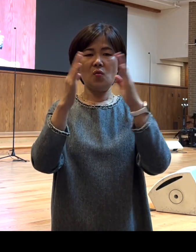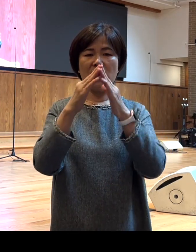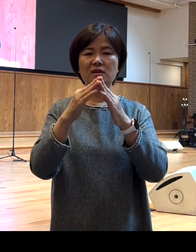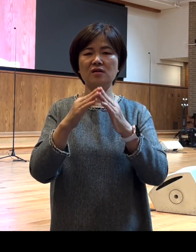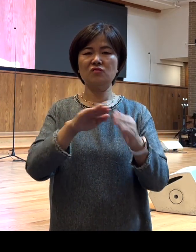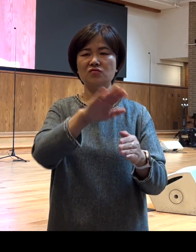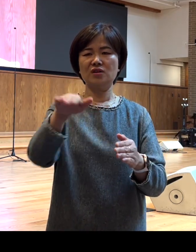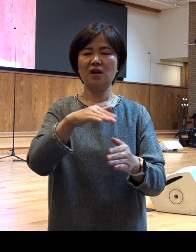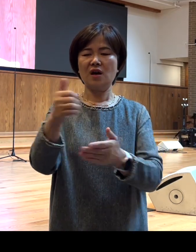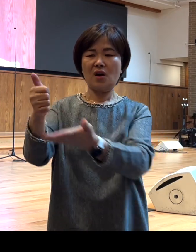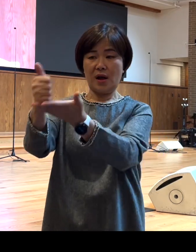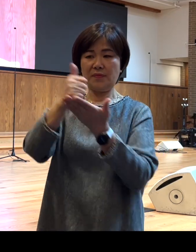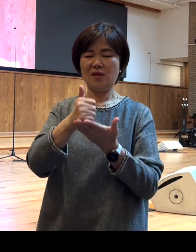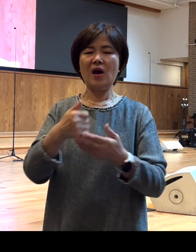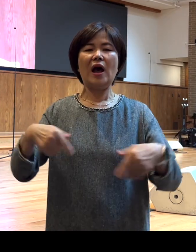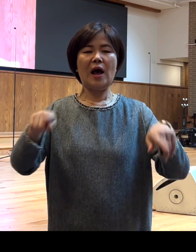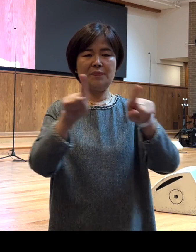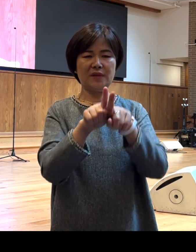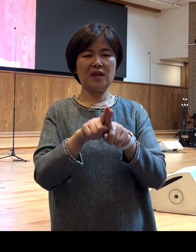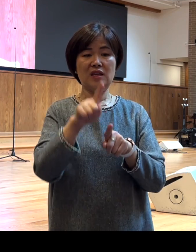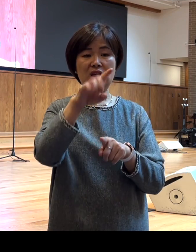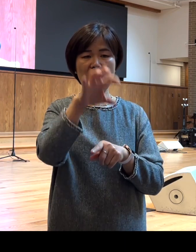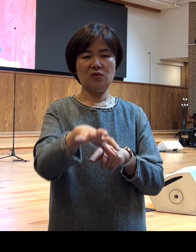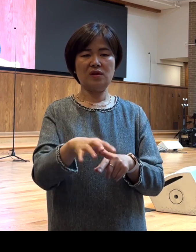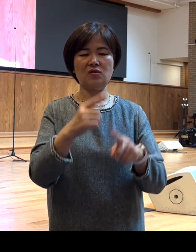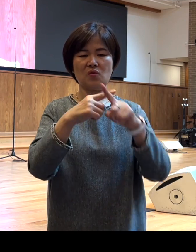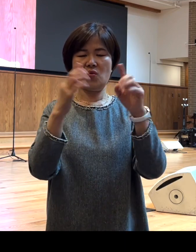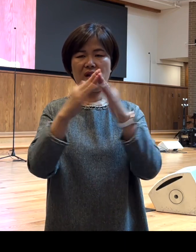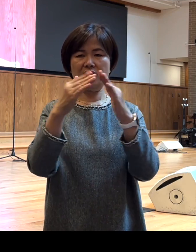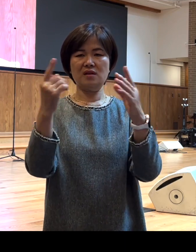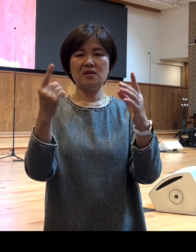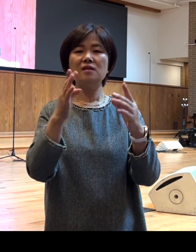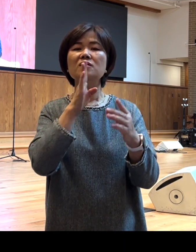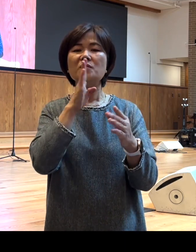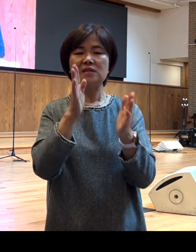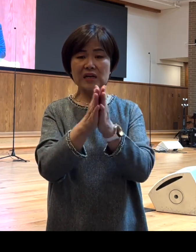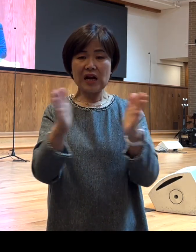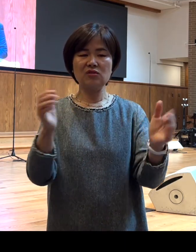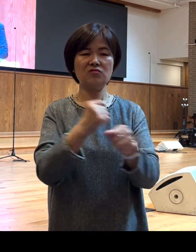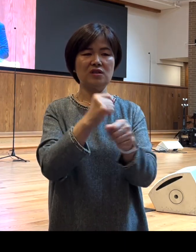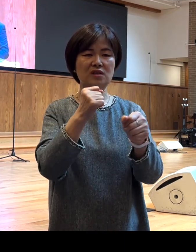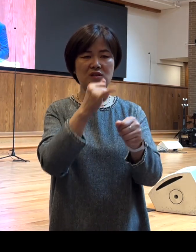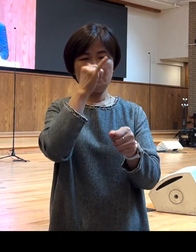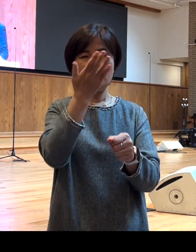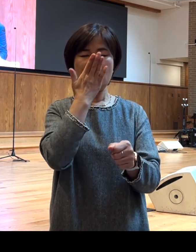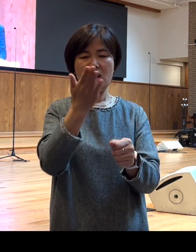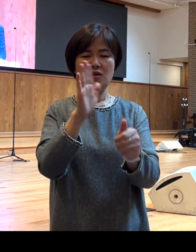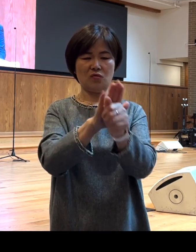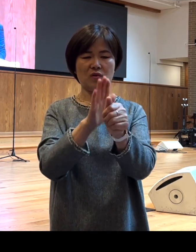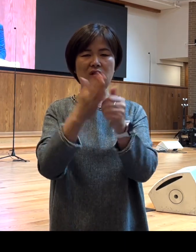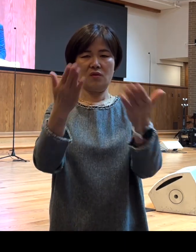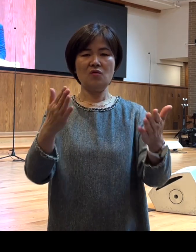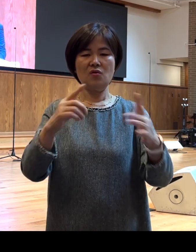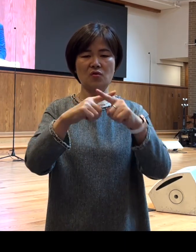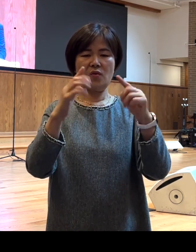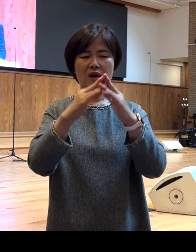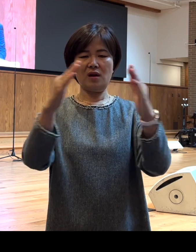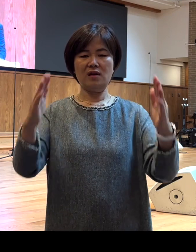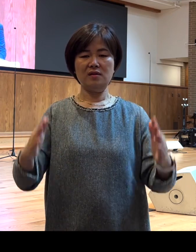호스팅해서 함께 이곳에서 교회를 개척할 수 있도록 돕고 그 교회가 성장하고 우리 베델 교회가